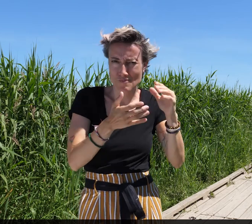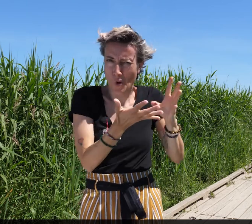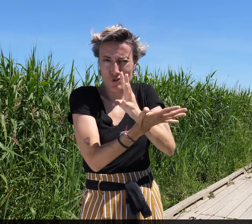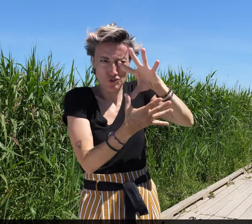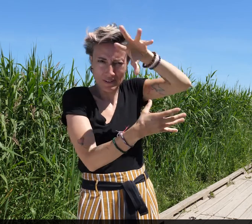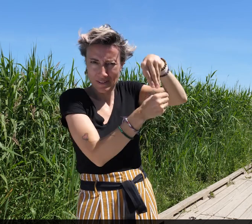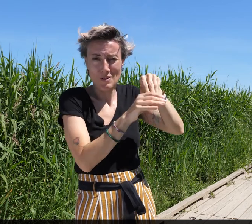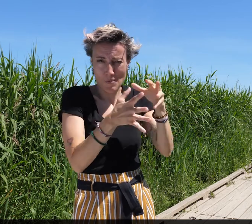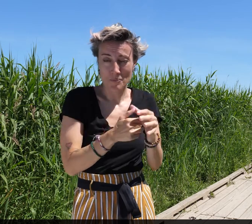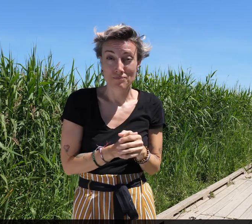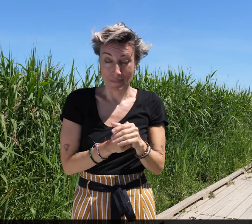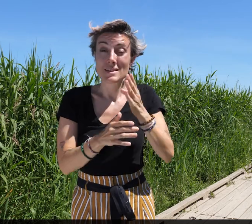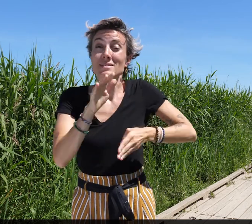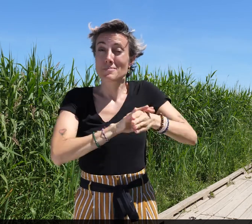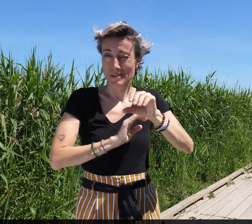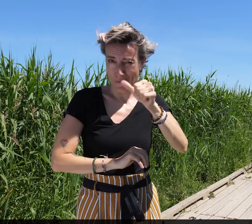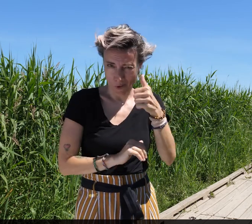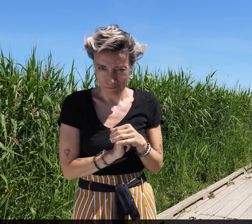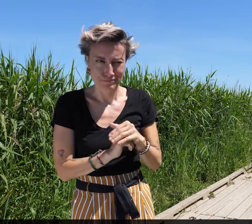projet, tous les acteurs du territoire,